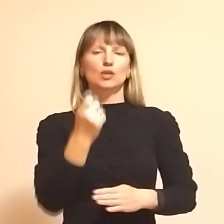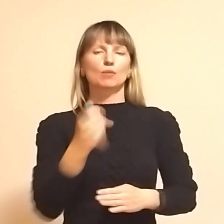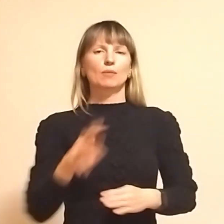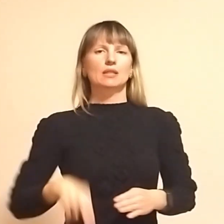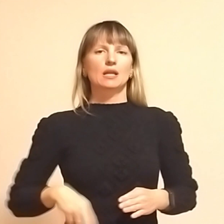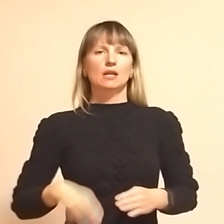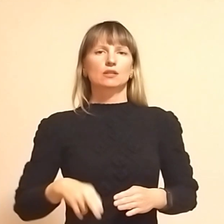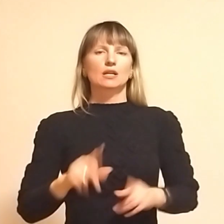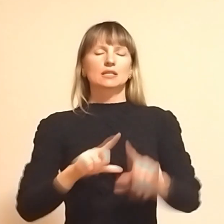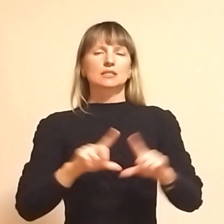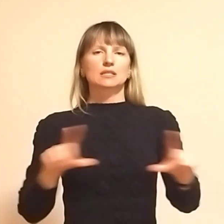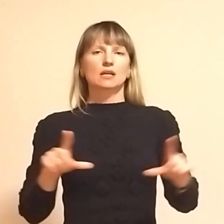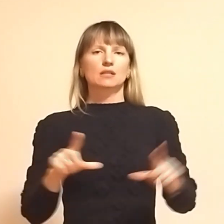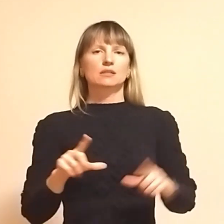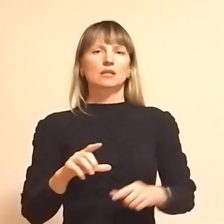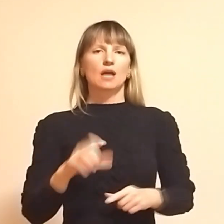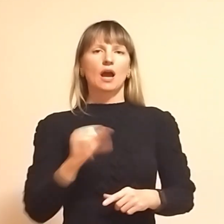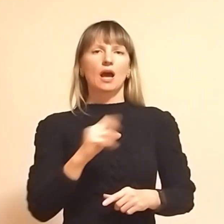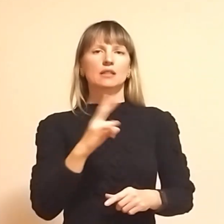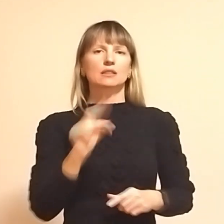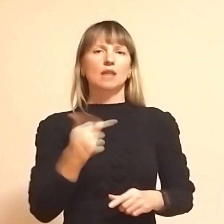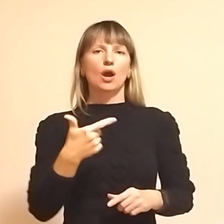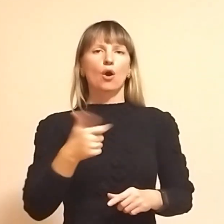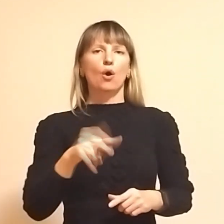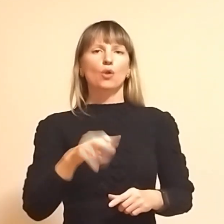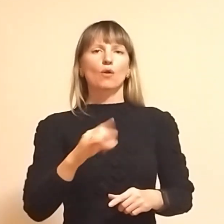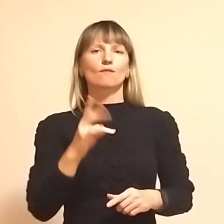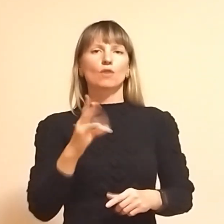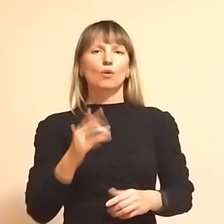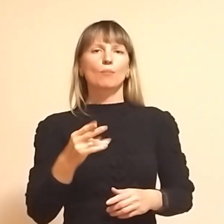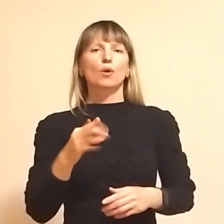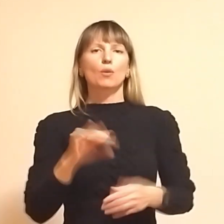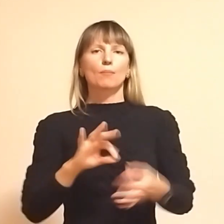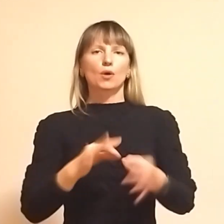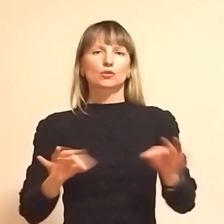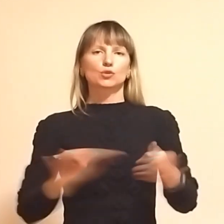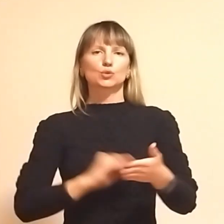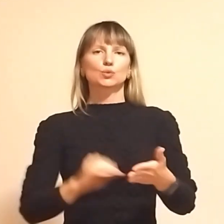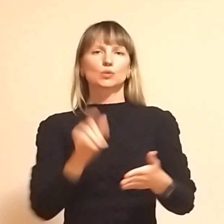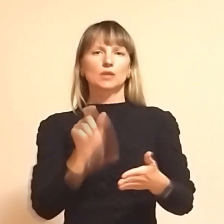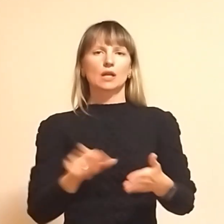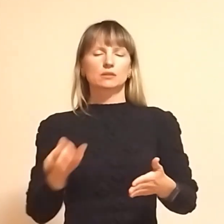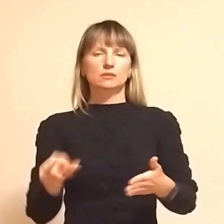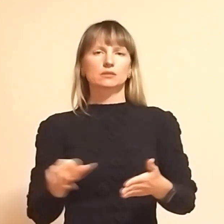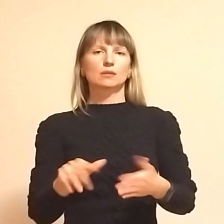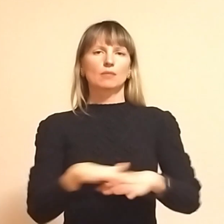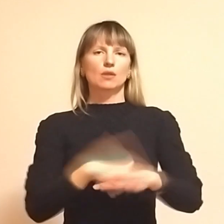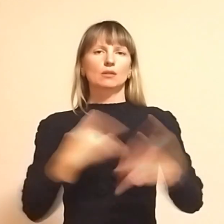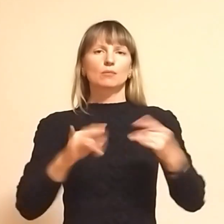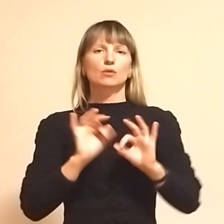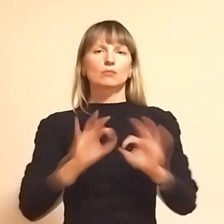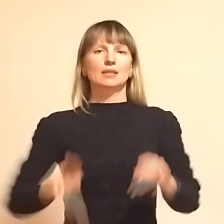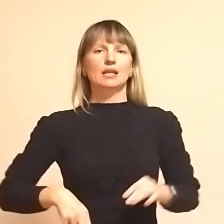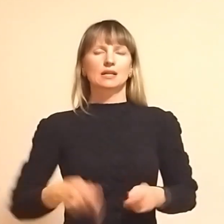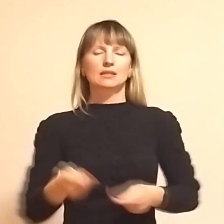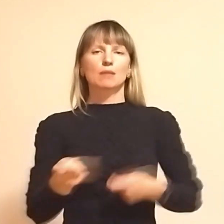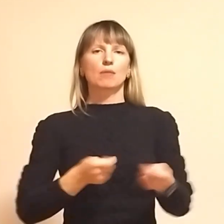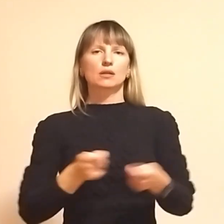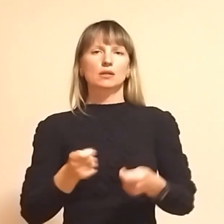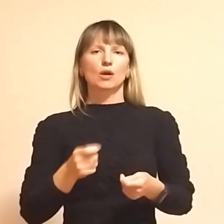директорка закладу Анна Головко. Про подробиці кореспондентам Суспільного розповів директор Департаменту